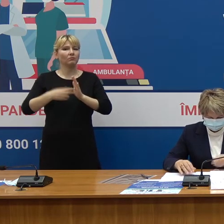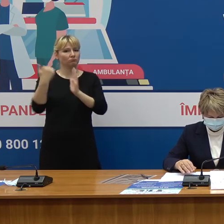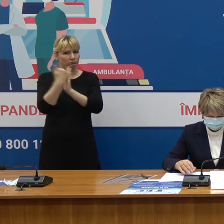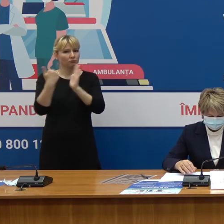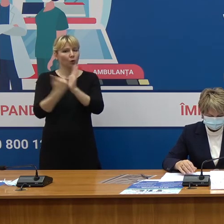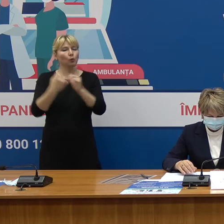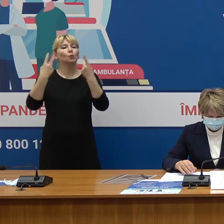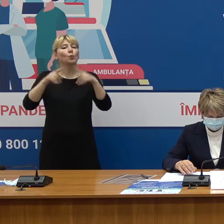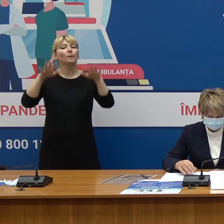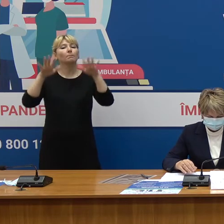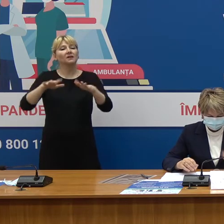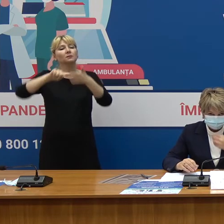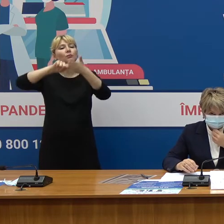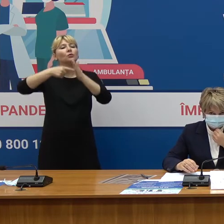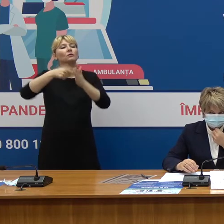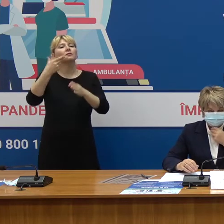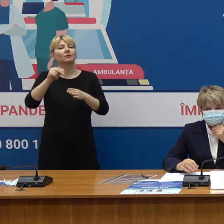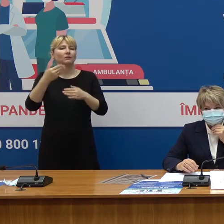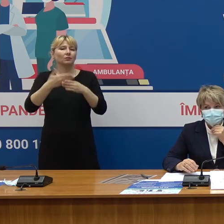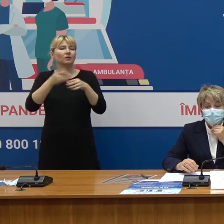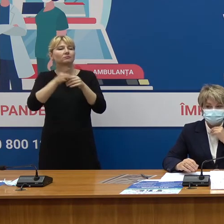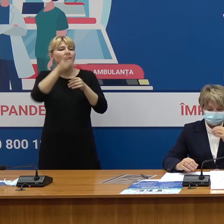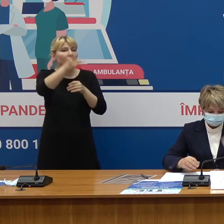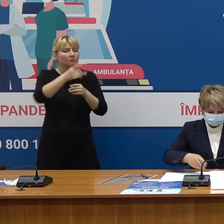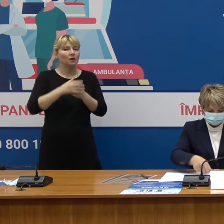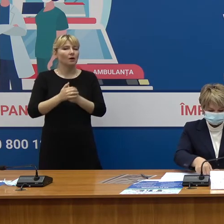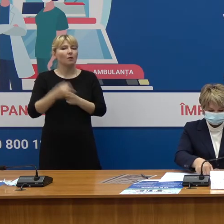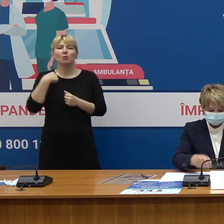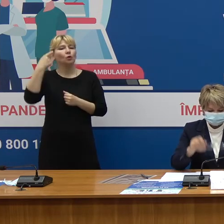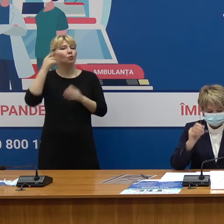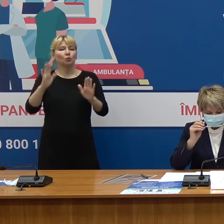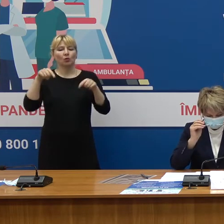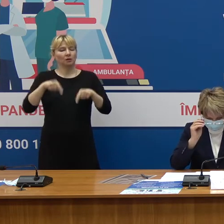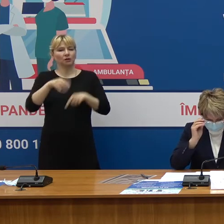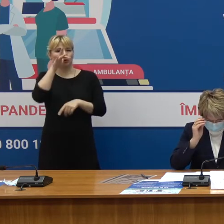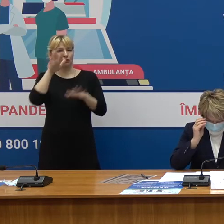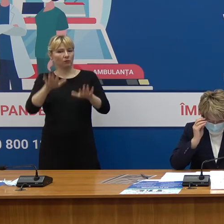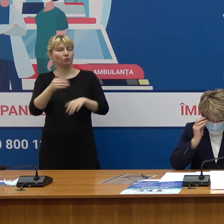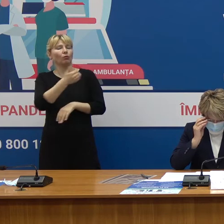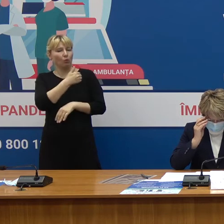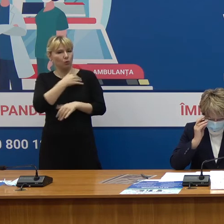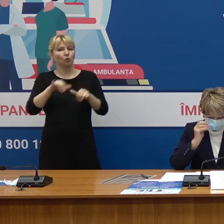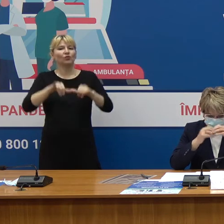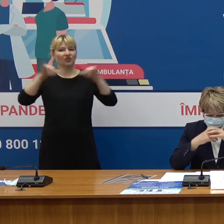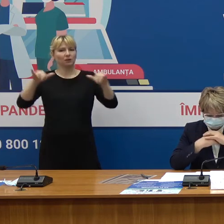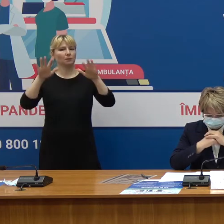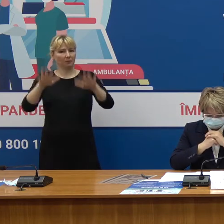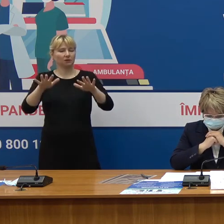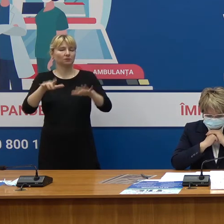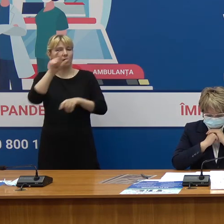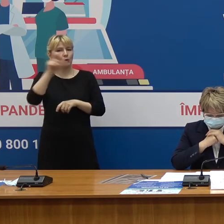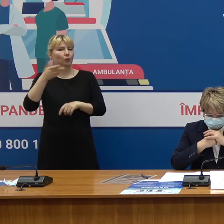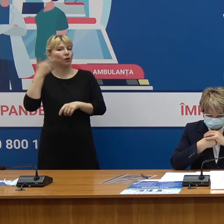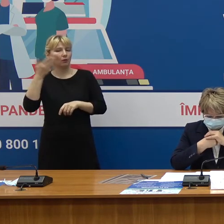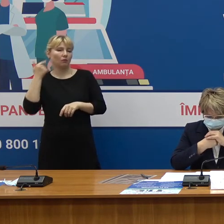teritorii administrative, deci nu ne limităm doar cu aceste maratoane lucrurile vor lua